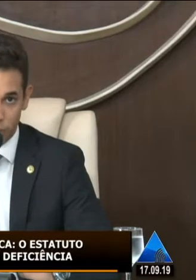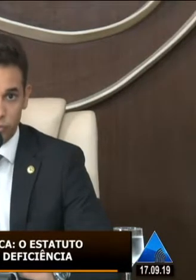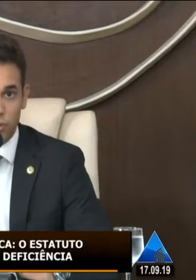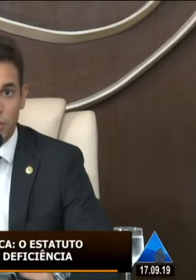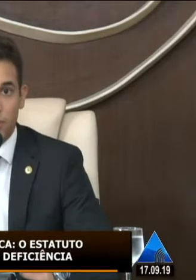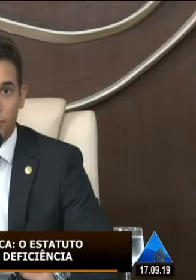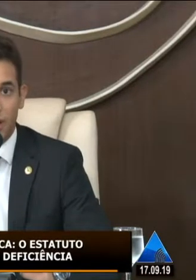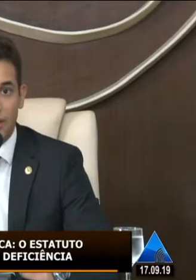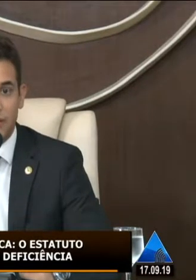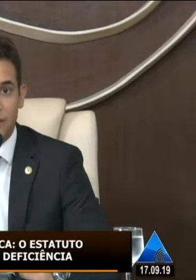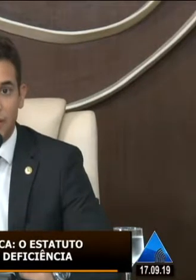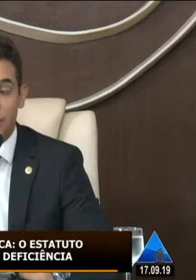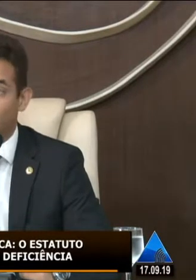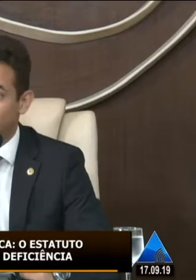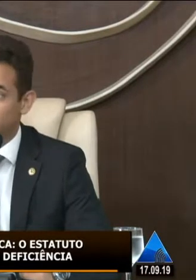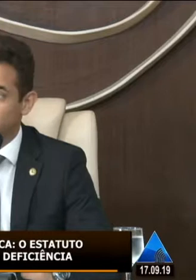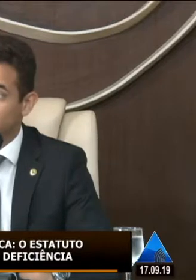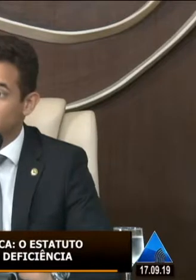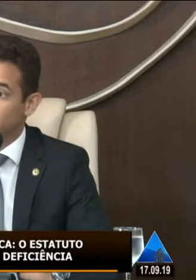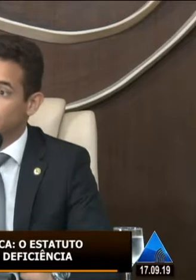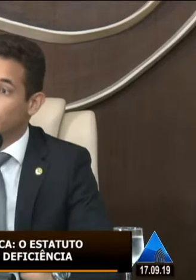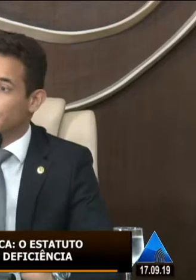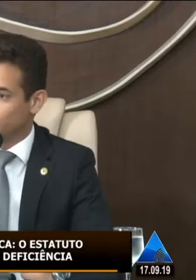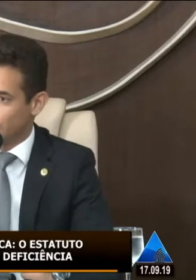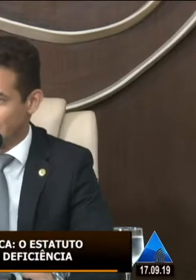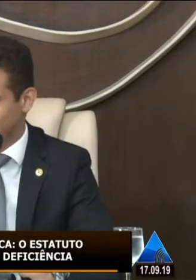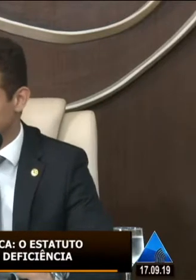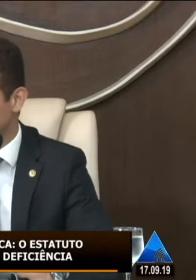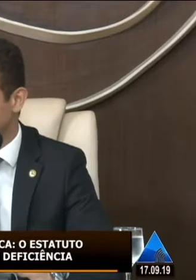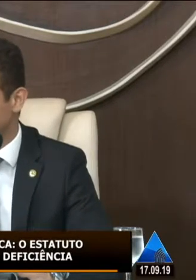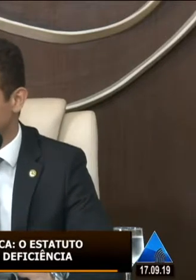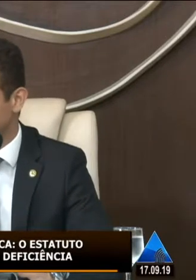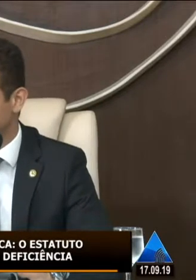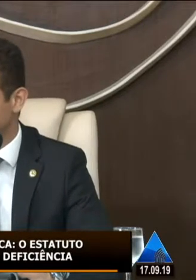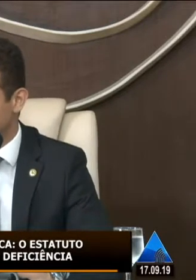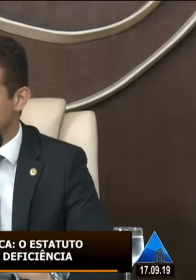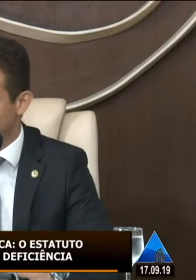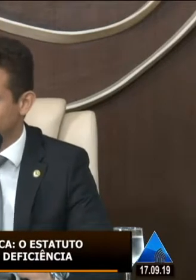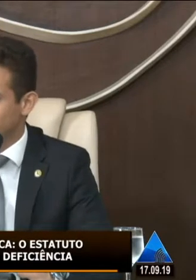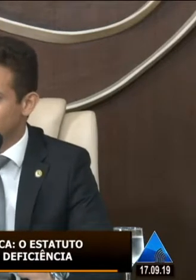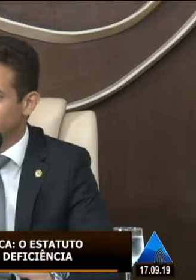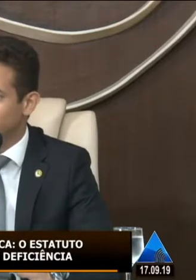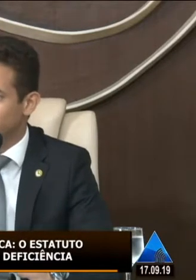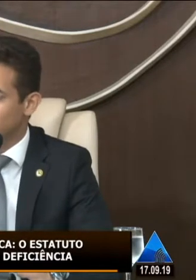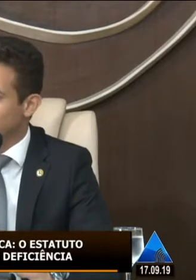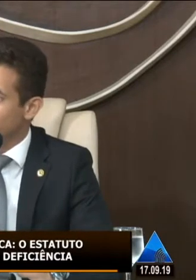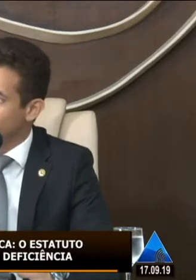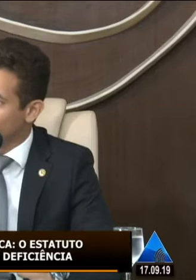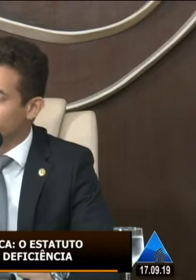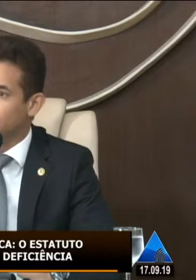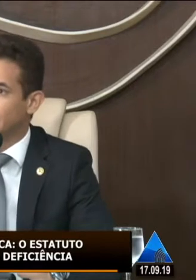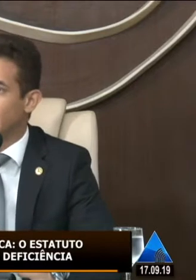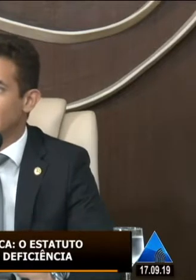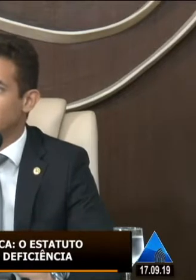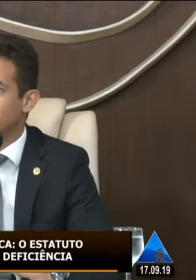cobramos, mas essa cobrança tem que ser também da sociedade. Tem que ser da sociedade. Que a Assembleia